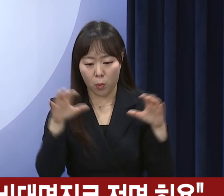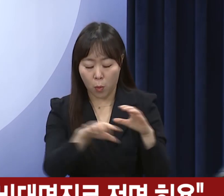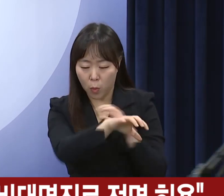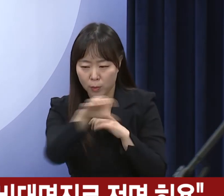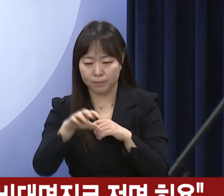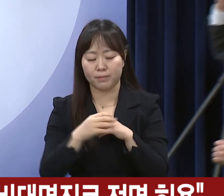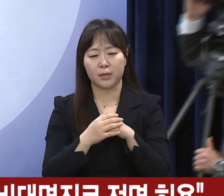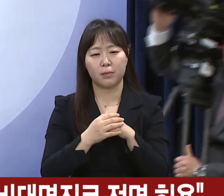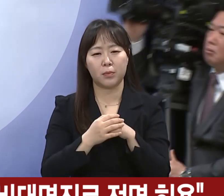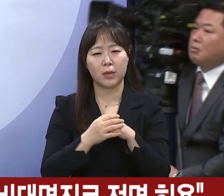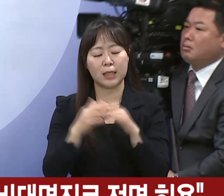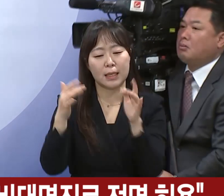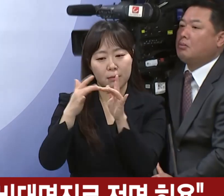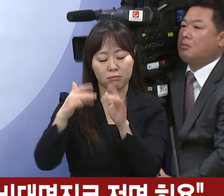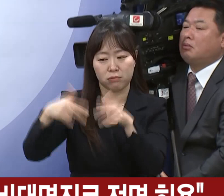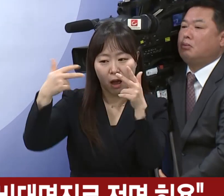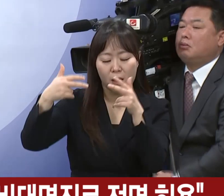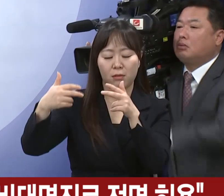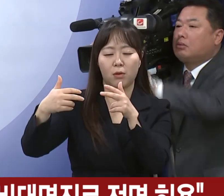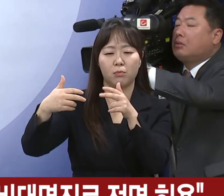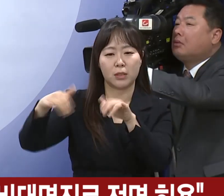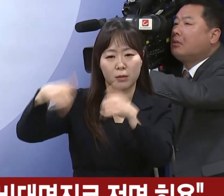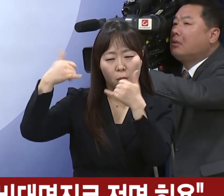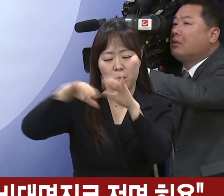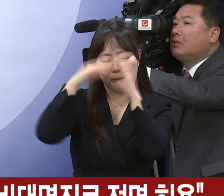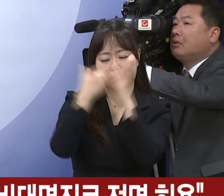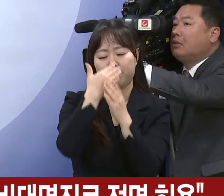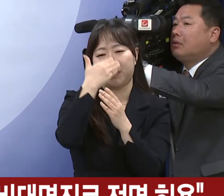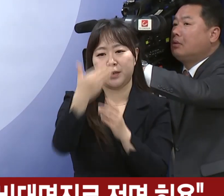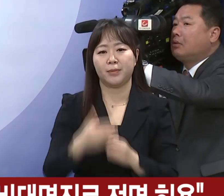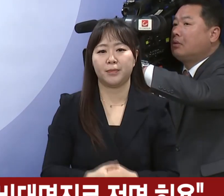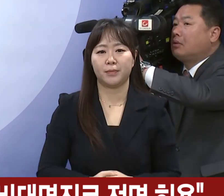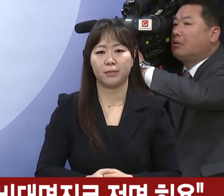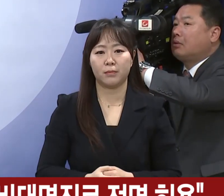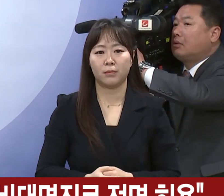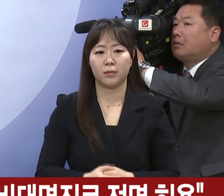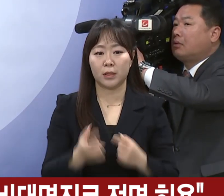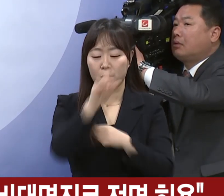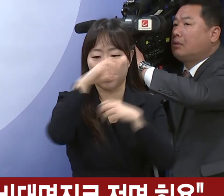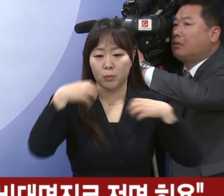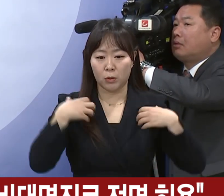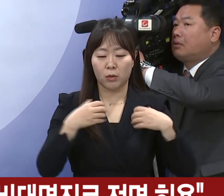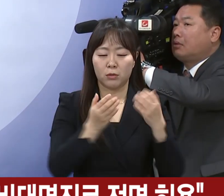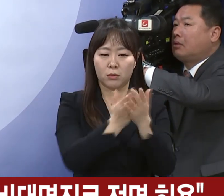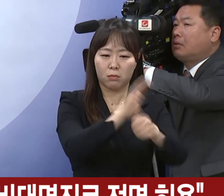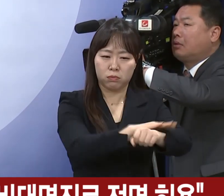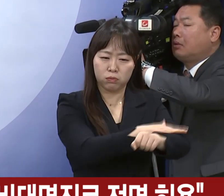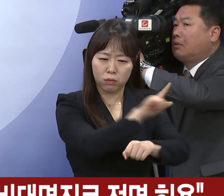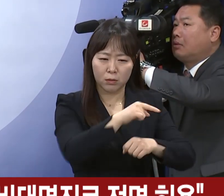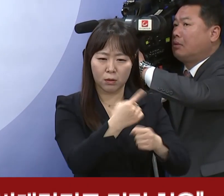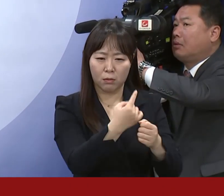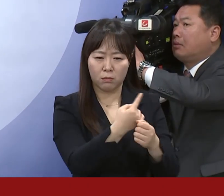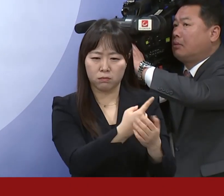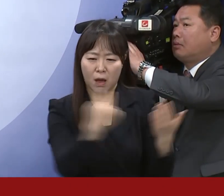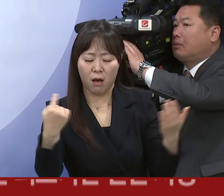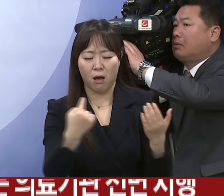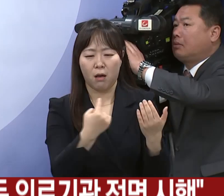비대면 진료가 전면 시행됩니다. 정부는 전공의 이탈이 심한